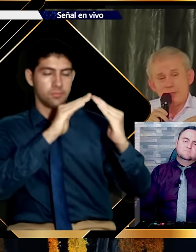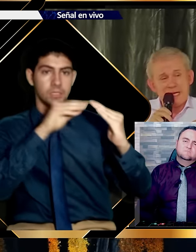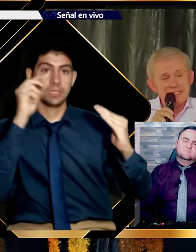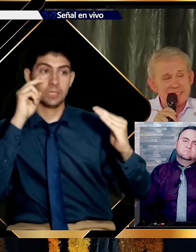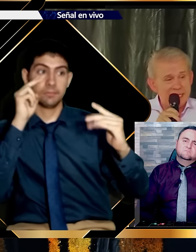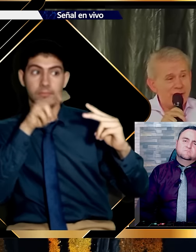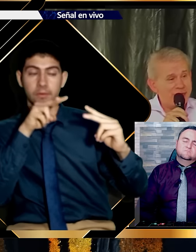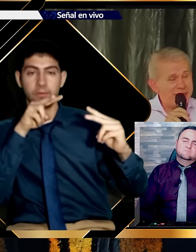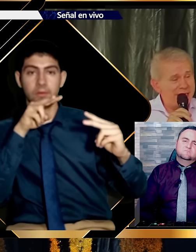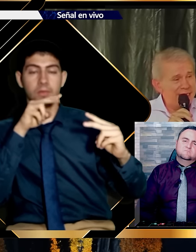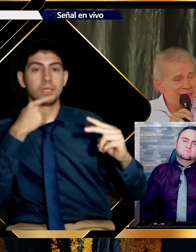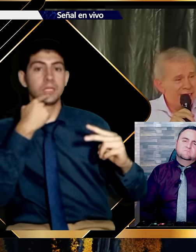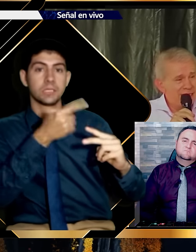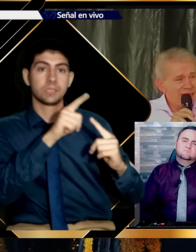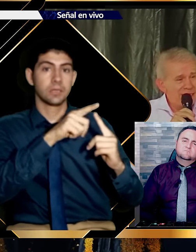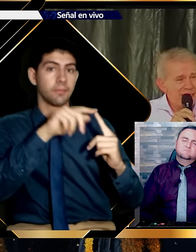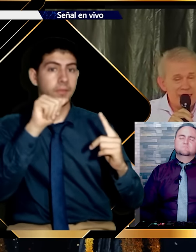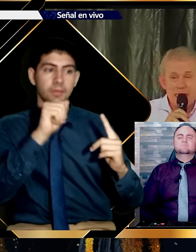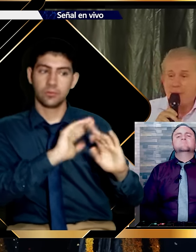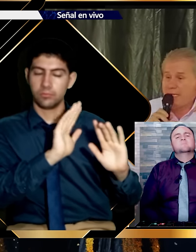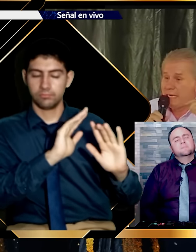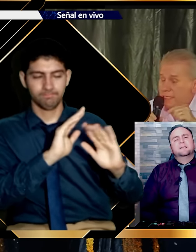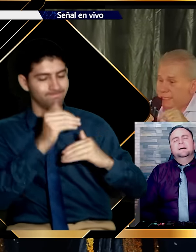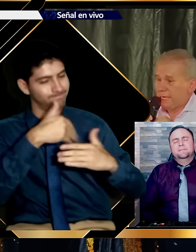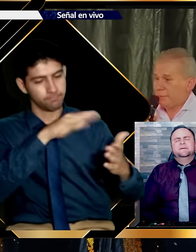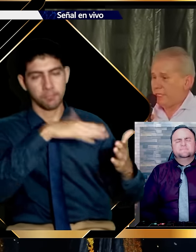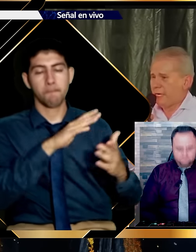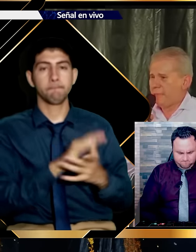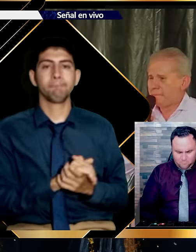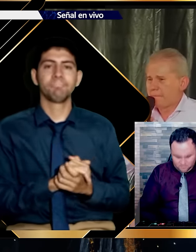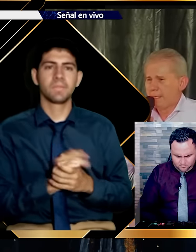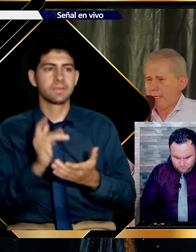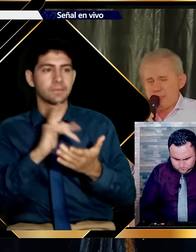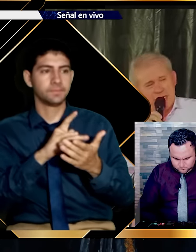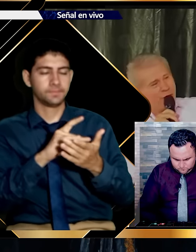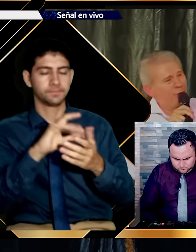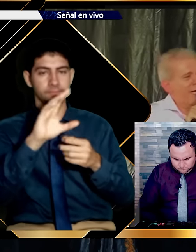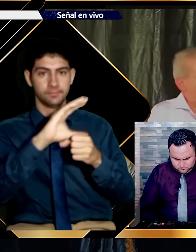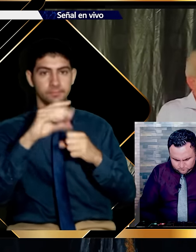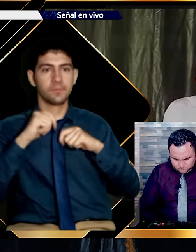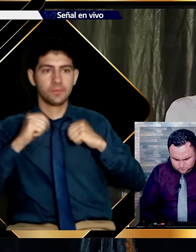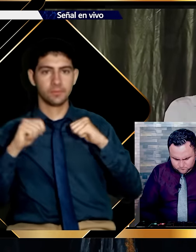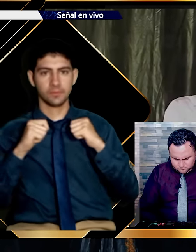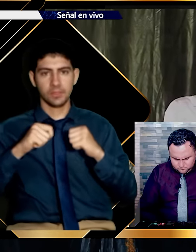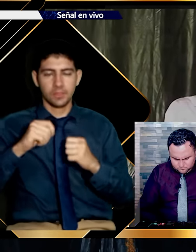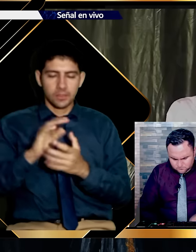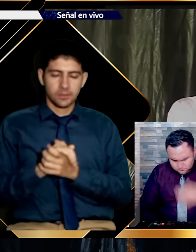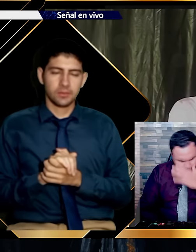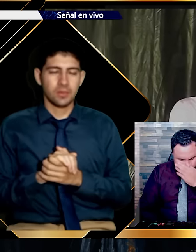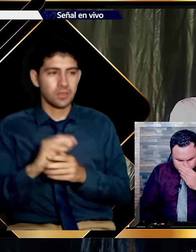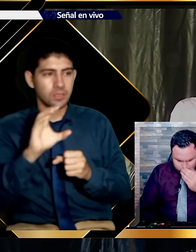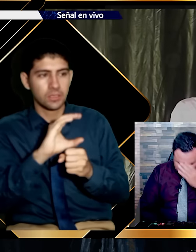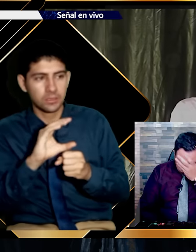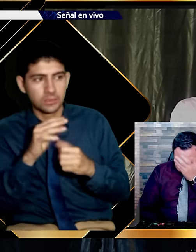El dueño de casa se daba cuenta. Y le pedían la piecita a mi tía. Llegué con una caja de cartón. Esa fue